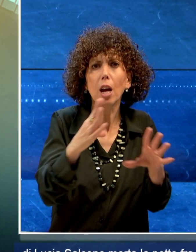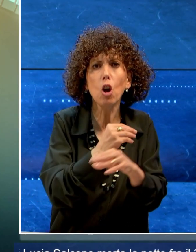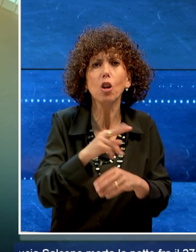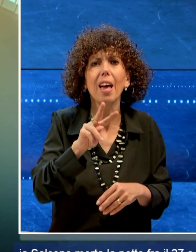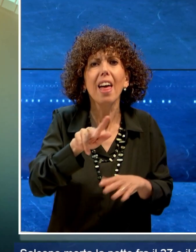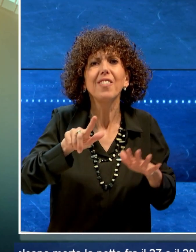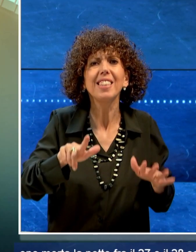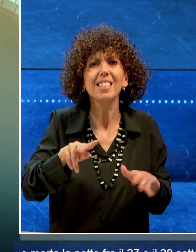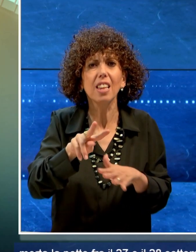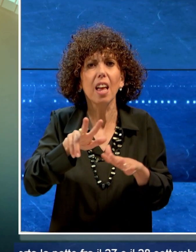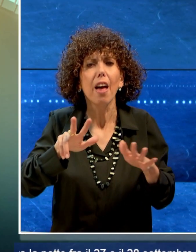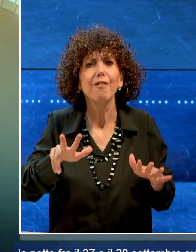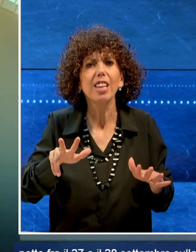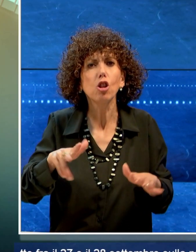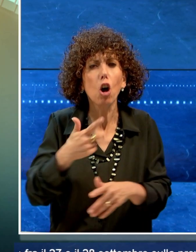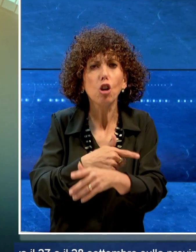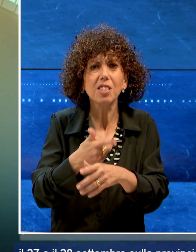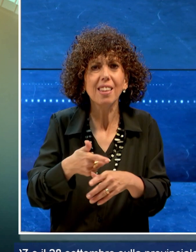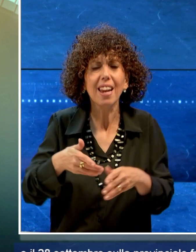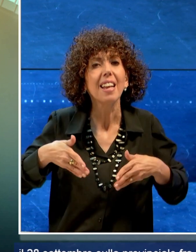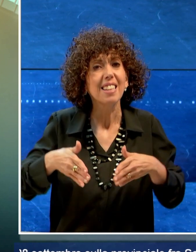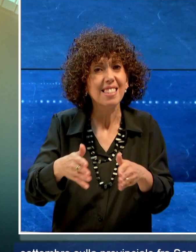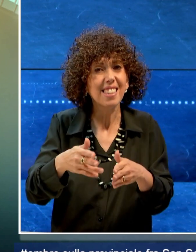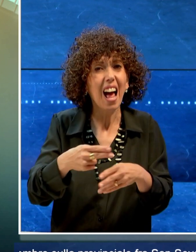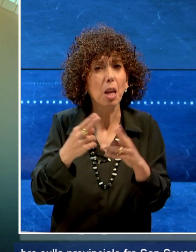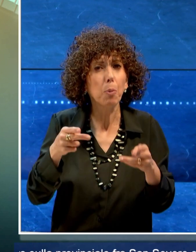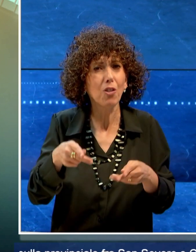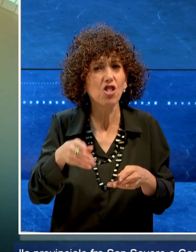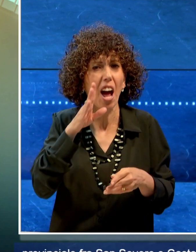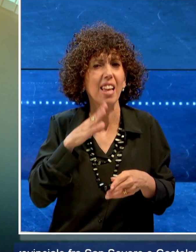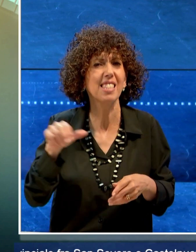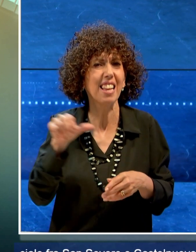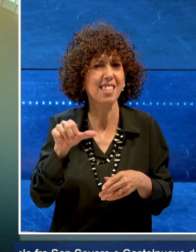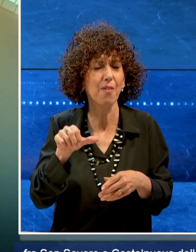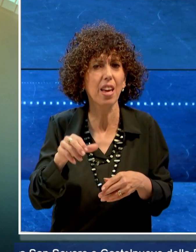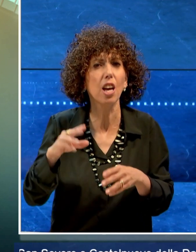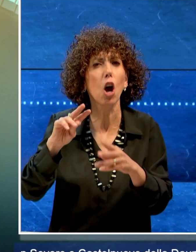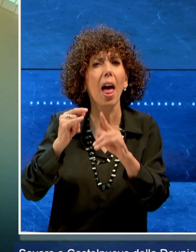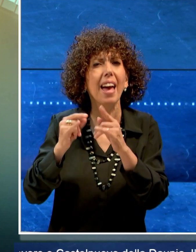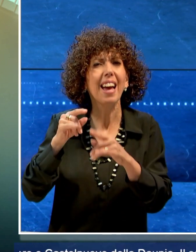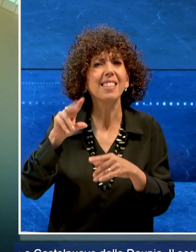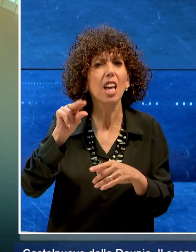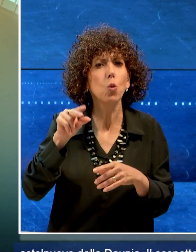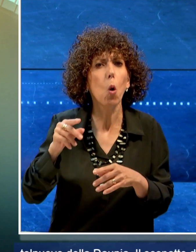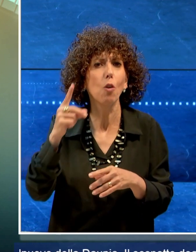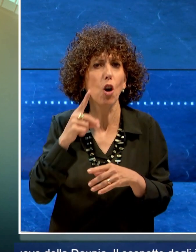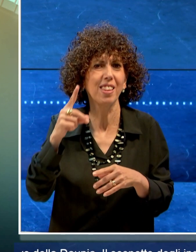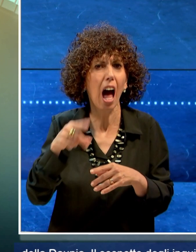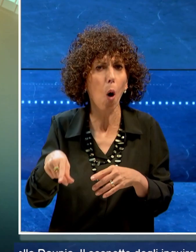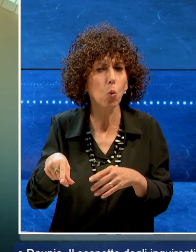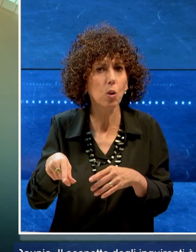27 e il 28 settembre sulla provinciale fra San Severo e Castelnuovo della Daunia.